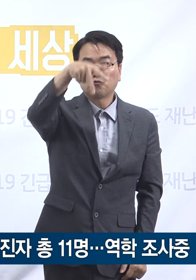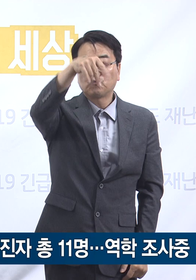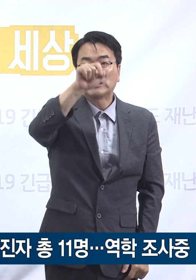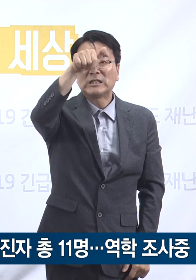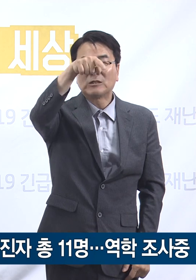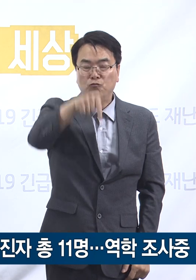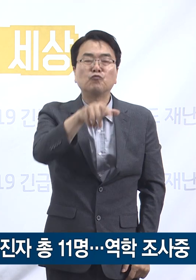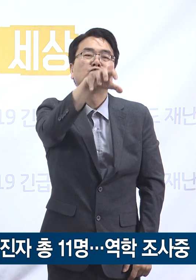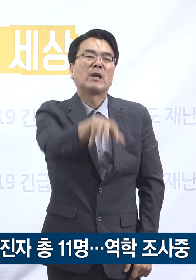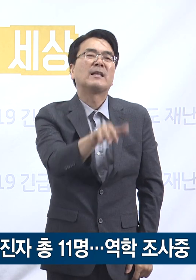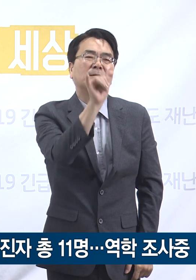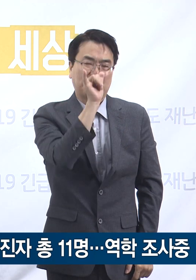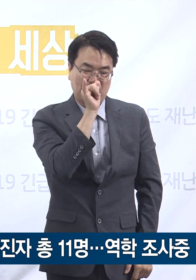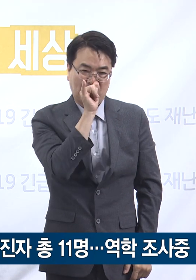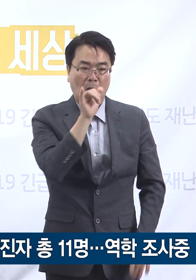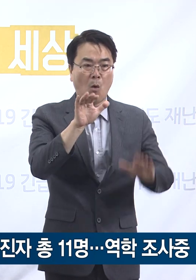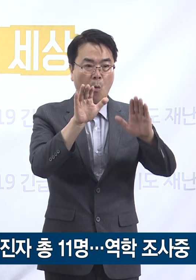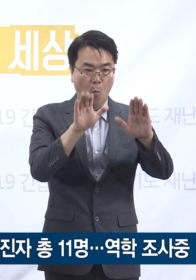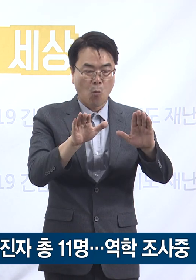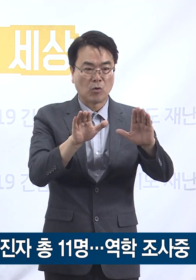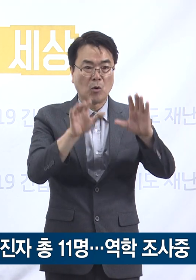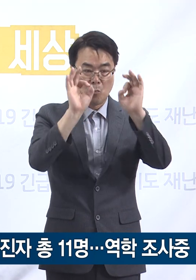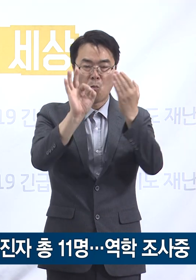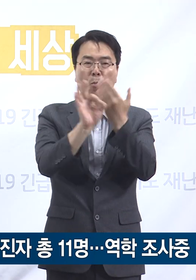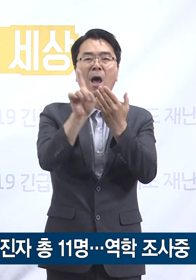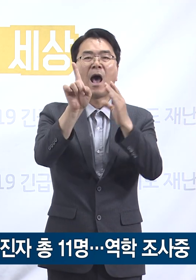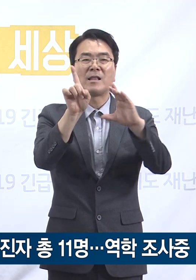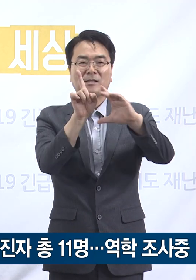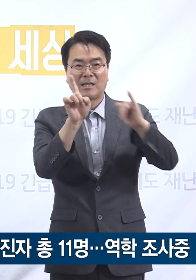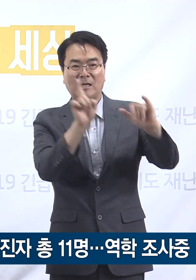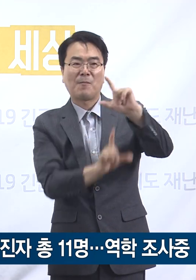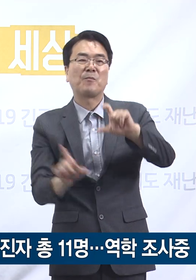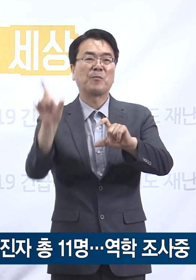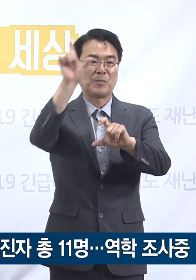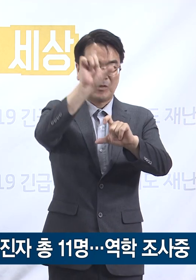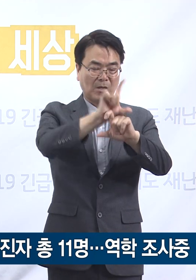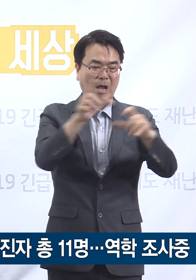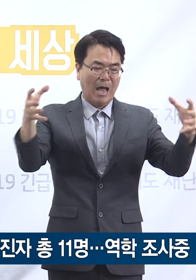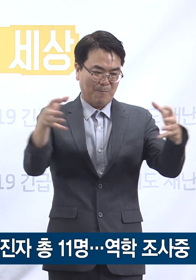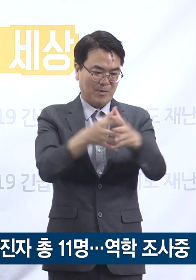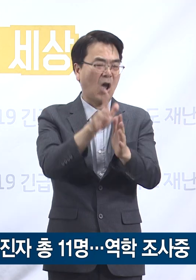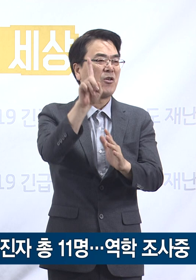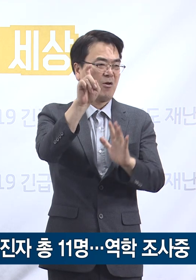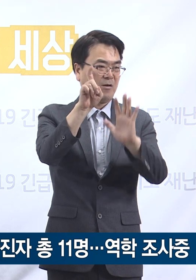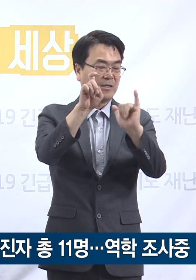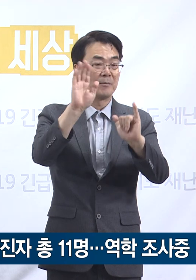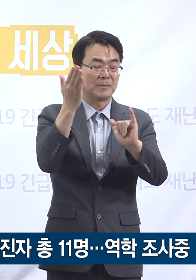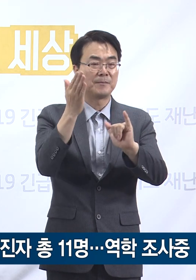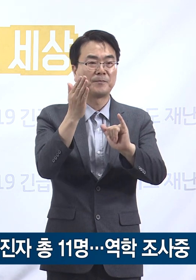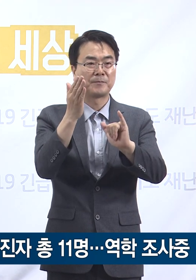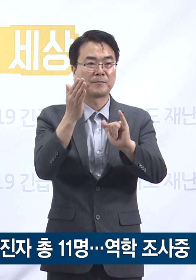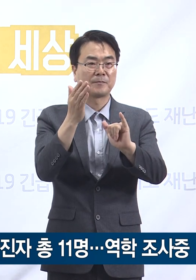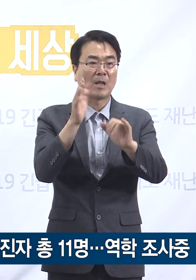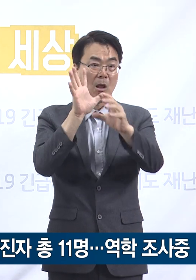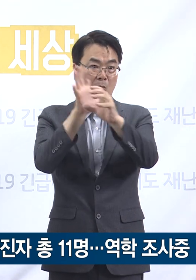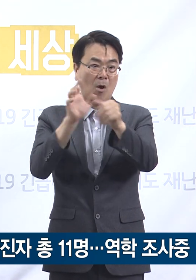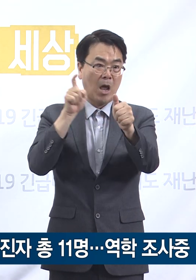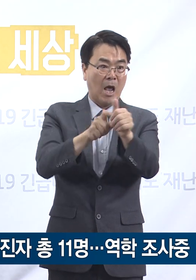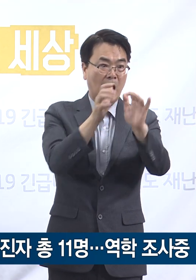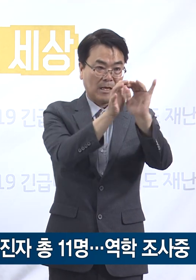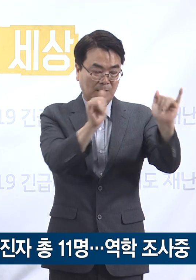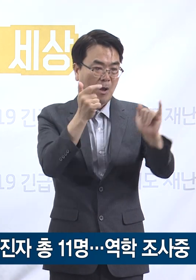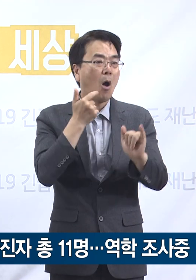도내 확진자는 오늘 0시 기준 1명 추가되어 총 11명으로 늘어났습니다. 확진자 11명은